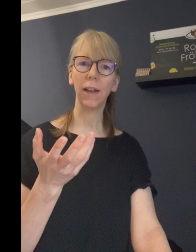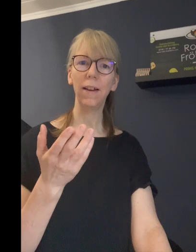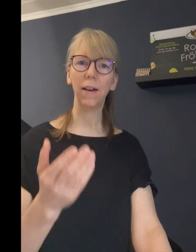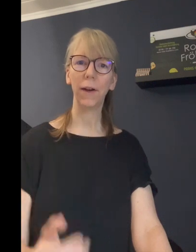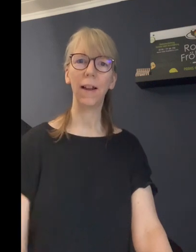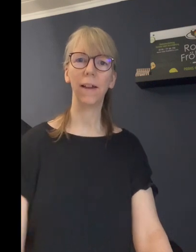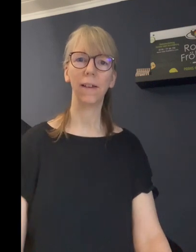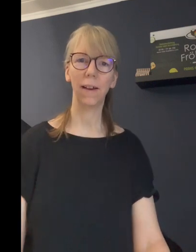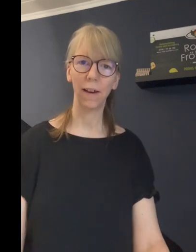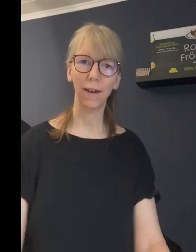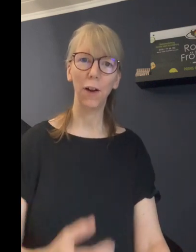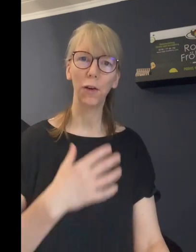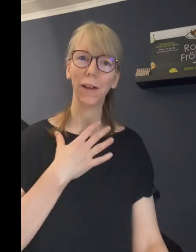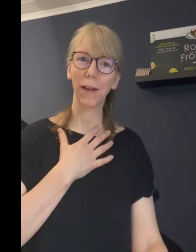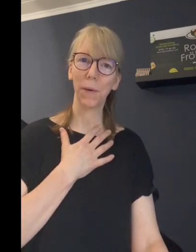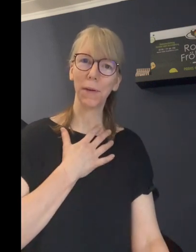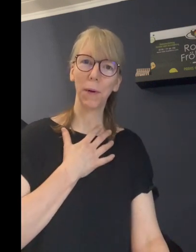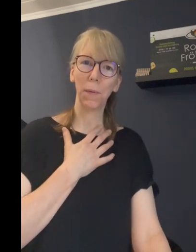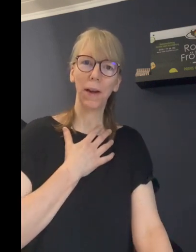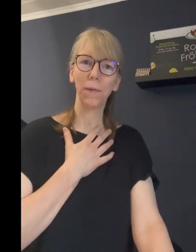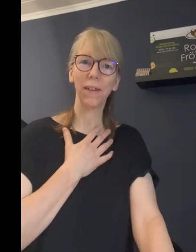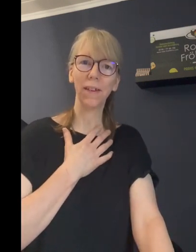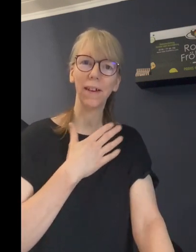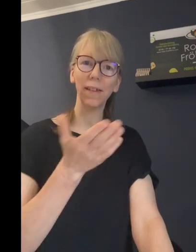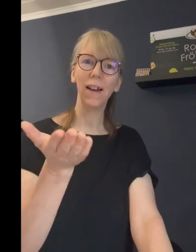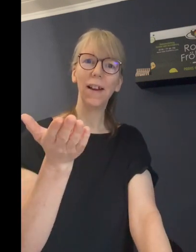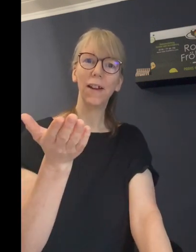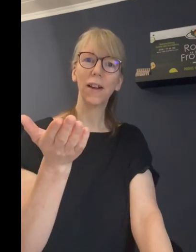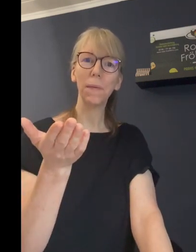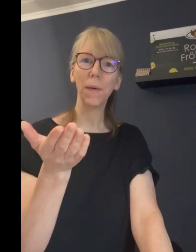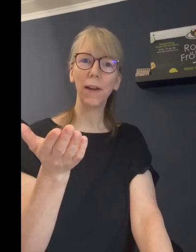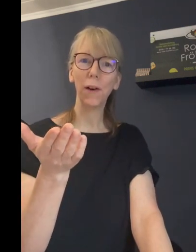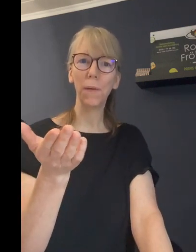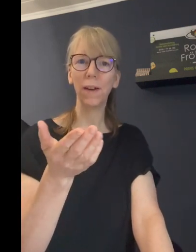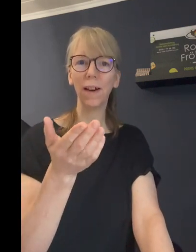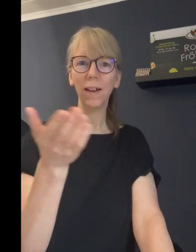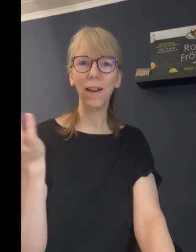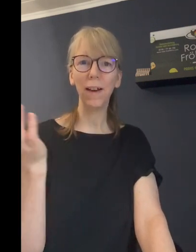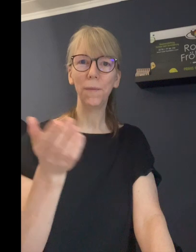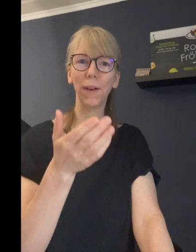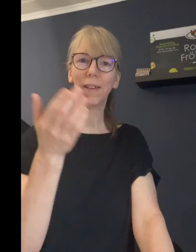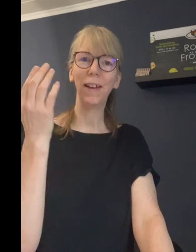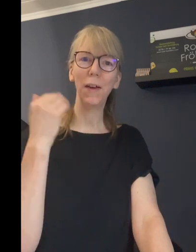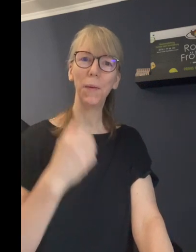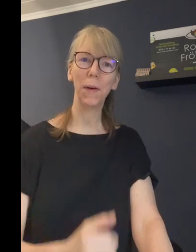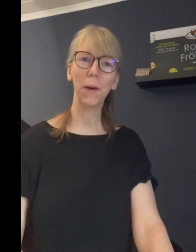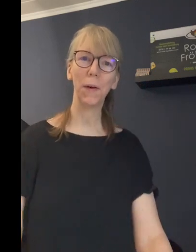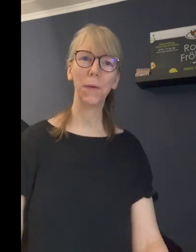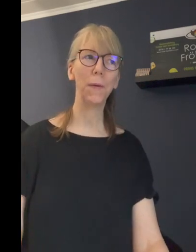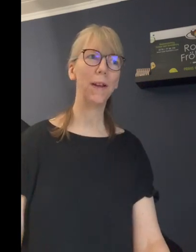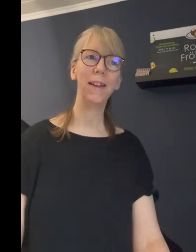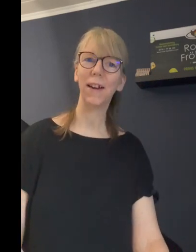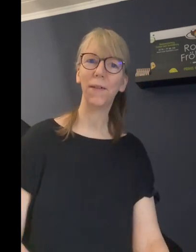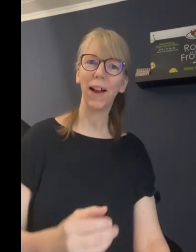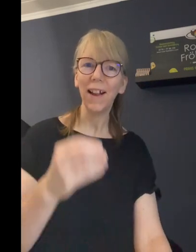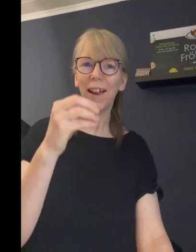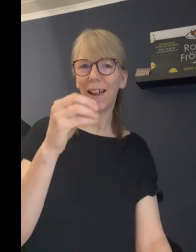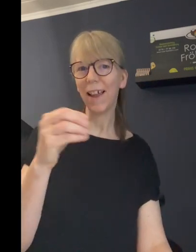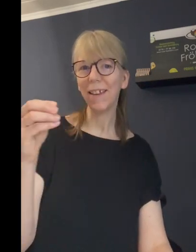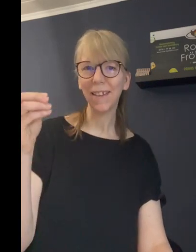Intervallesser nannte. Leute, ich habe erstmal überlegt, was ist das? Schreibt mir mal in die Kommentare, ihr Lieben, was ihr hier überhaupt über Intervallesser